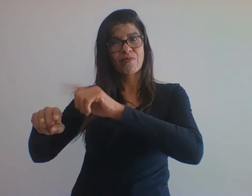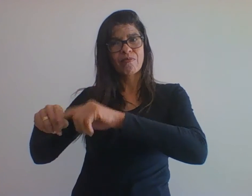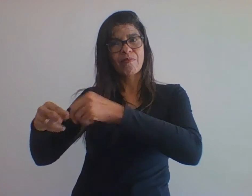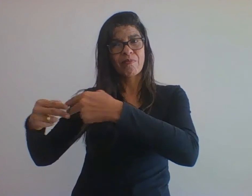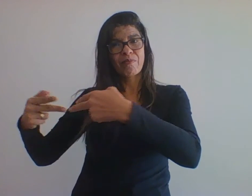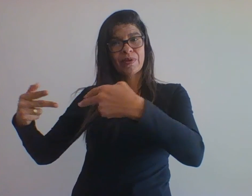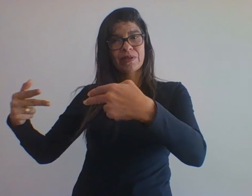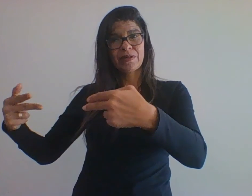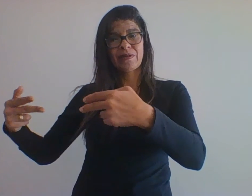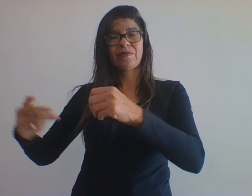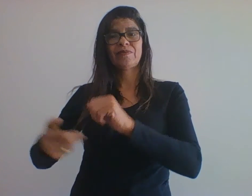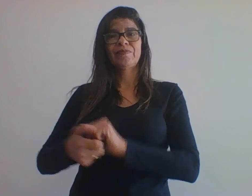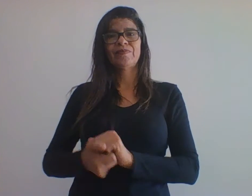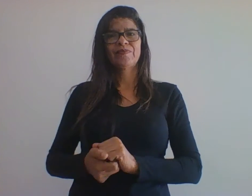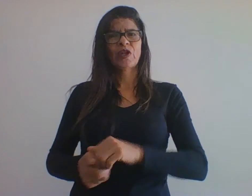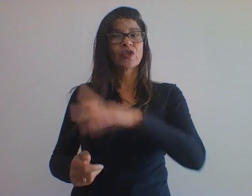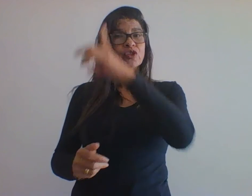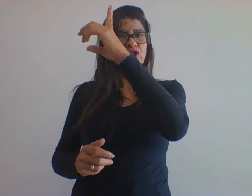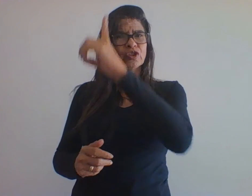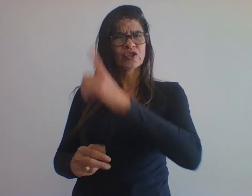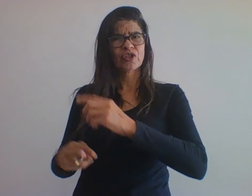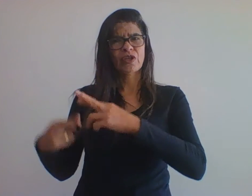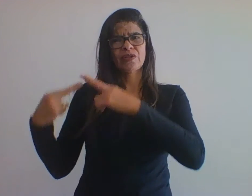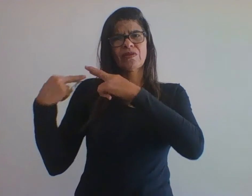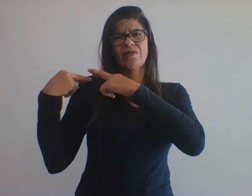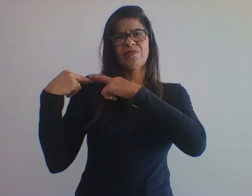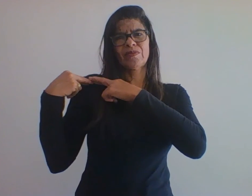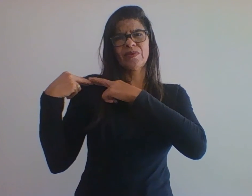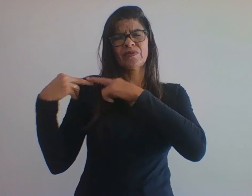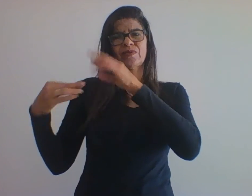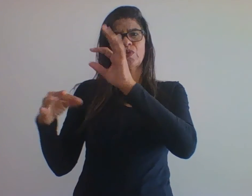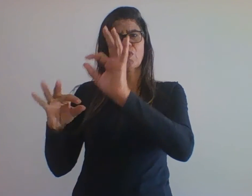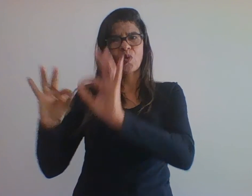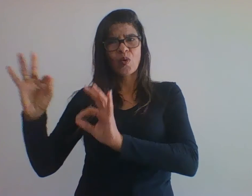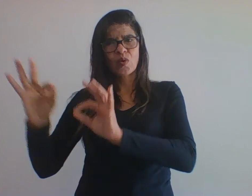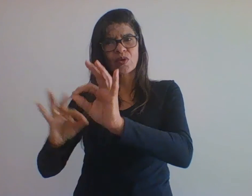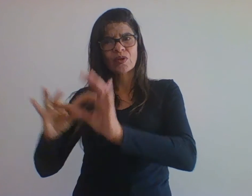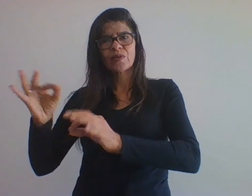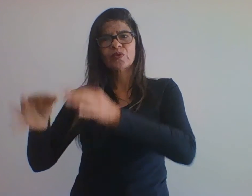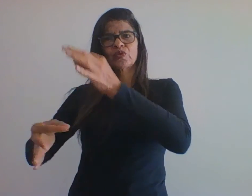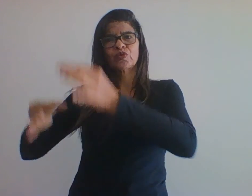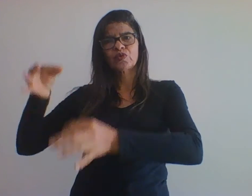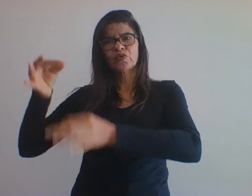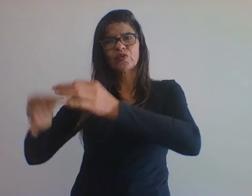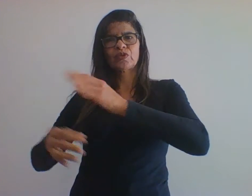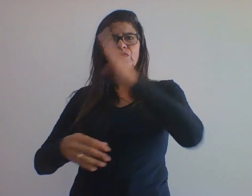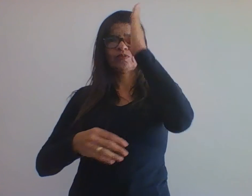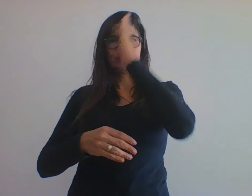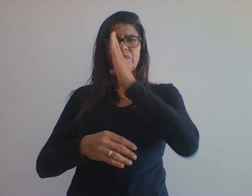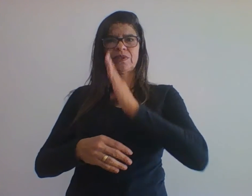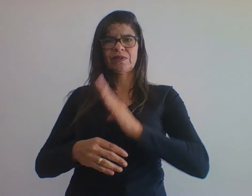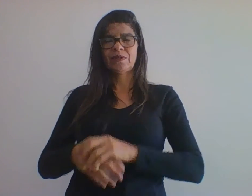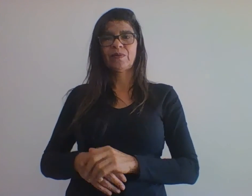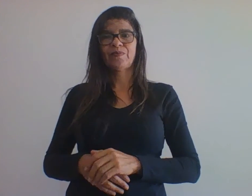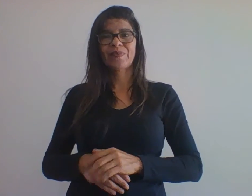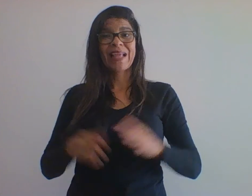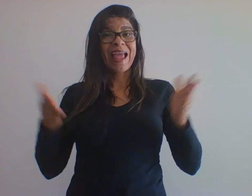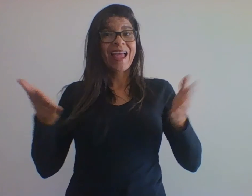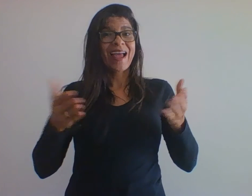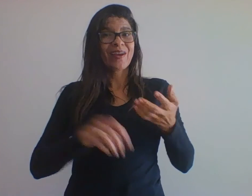os direitos e obrigações do ordenamento jurídico brasileiro. Nessa disciplina, noções de teoria geral do processo,